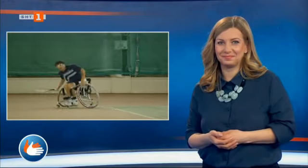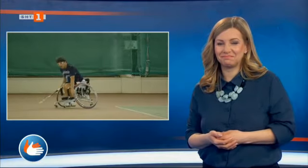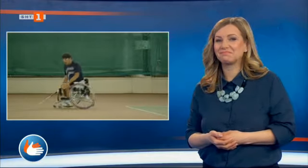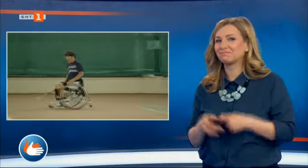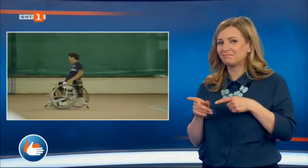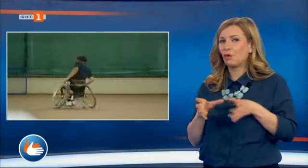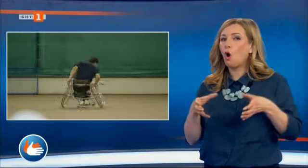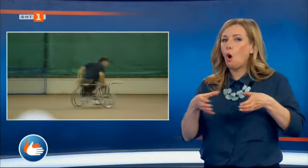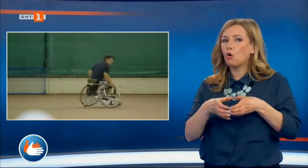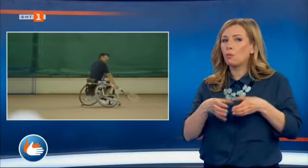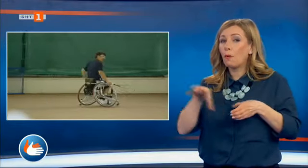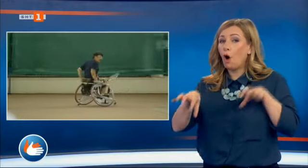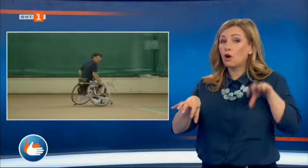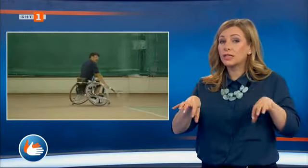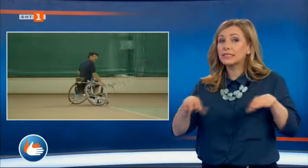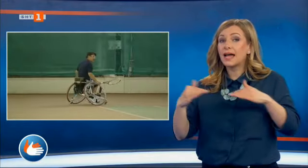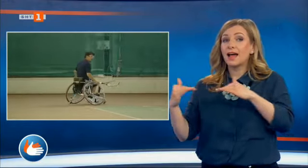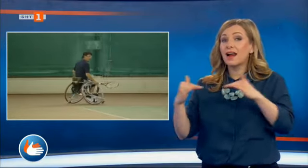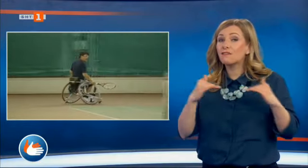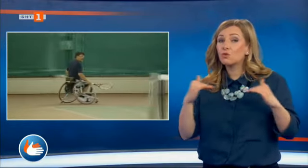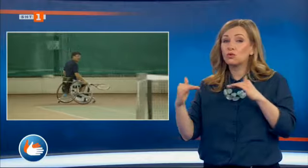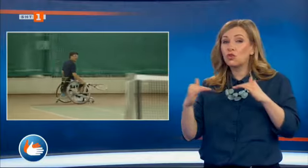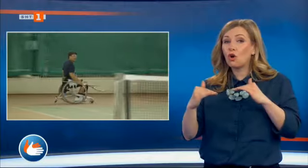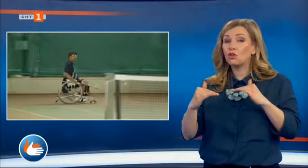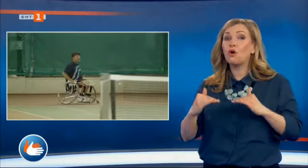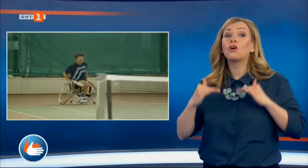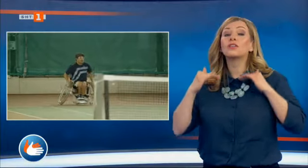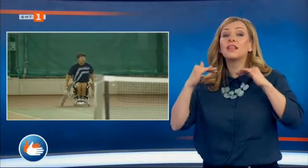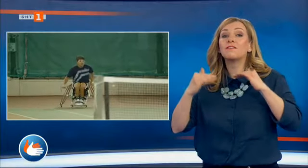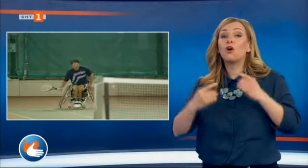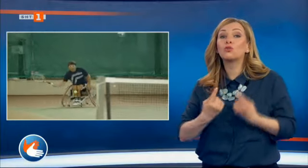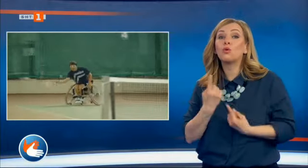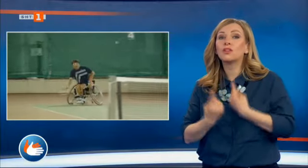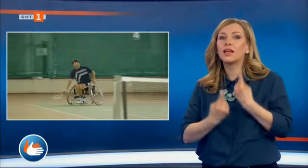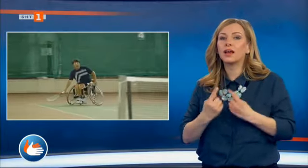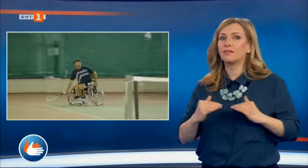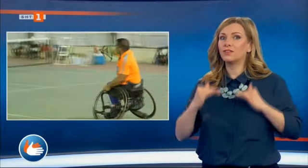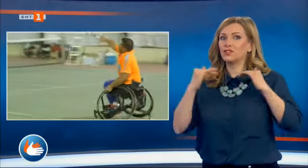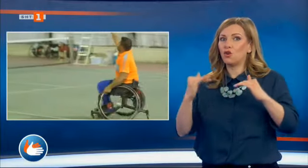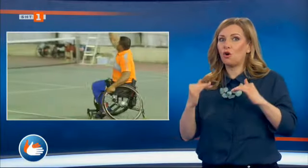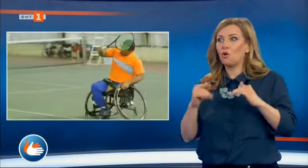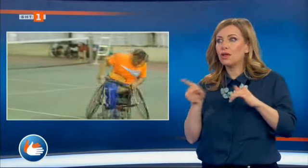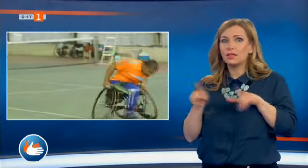Отборите са много ръвностойни. Нивото на игра е много високо и от двете страни на корта, и никой не може да вземе предимство.